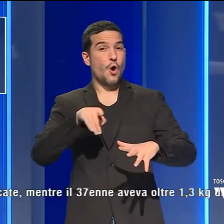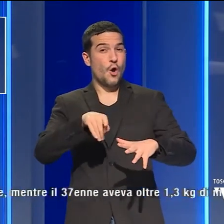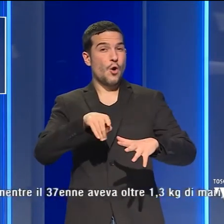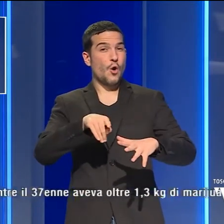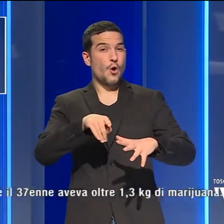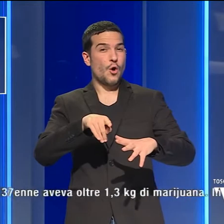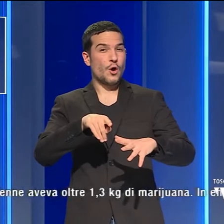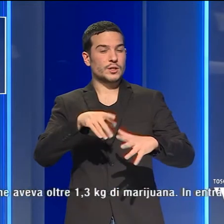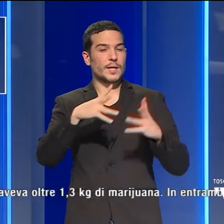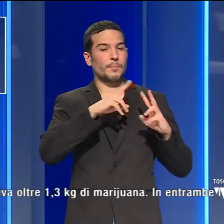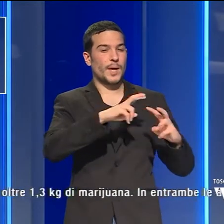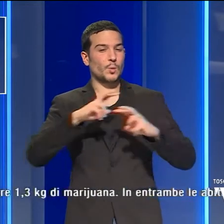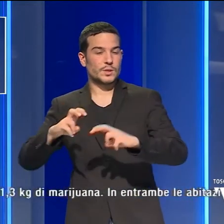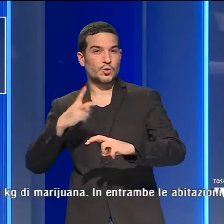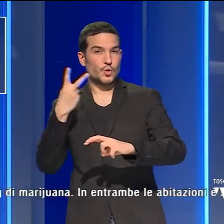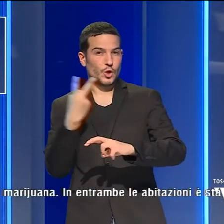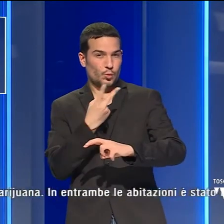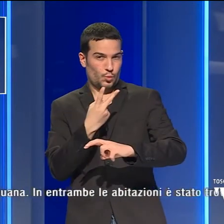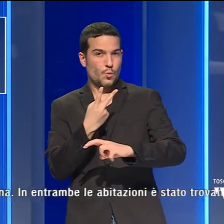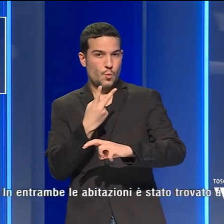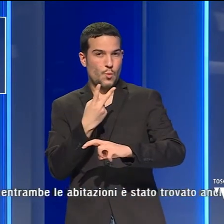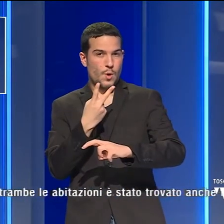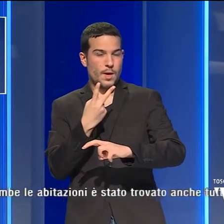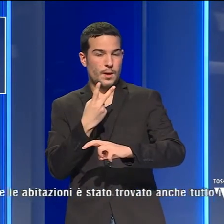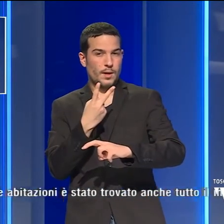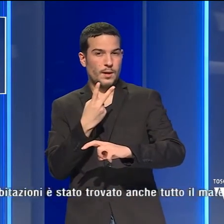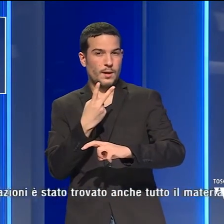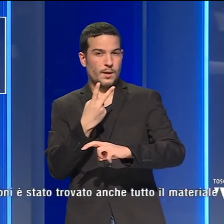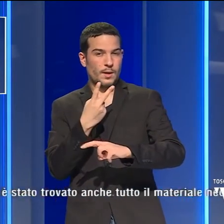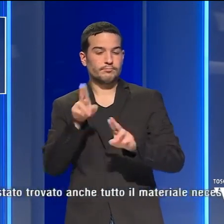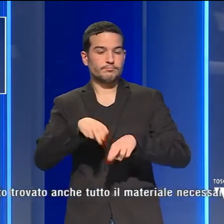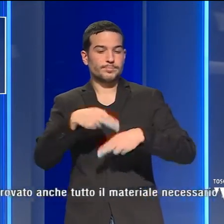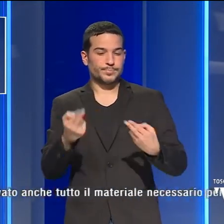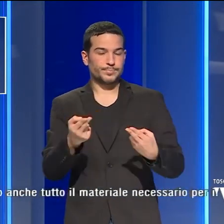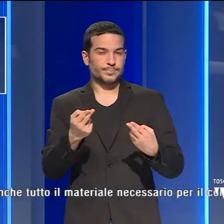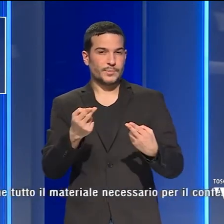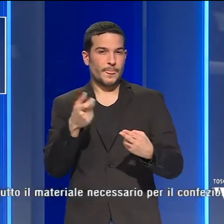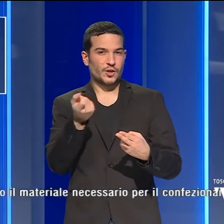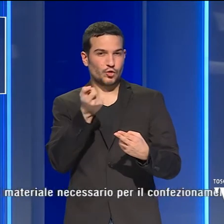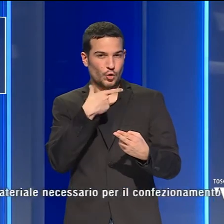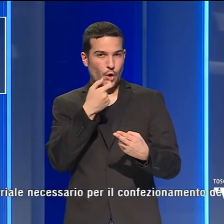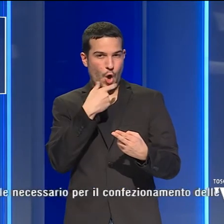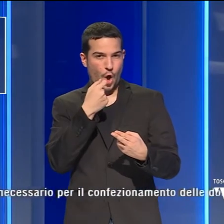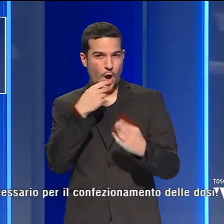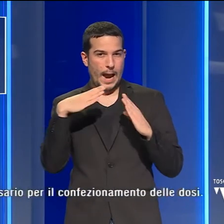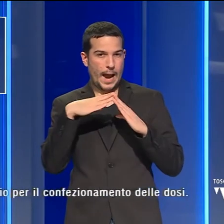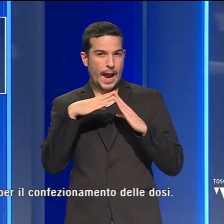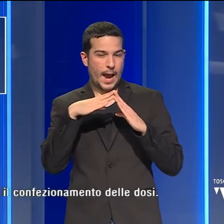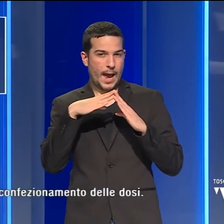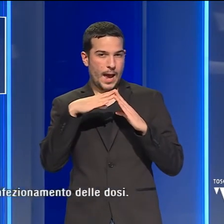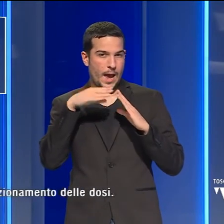perquisizioni che hanno permesso di sorprenderli con il quantitativo di droga nella loro